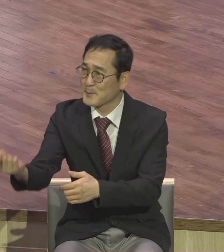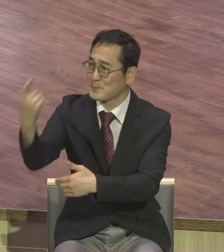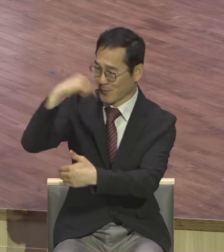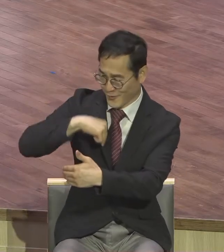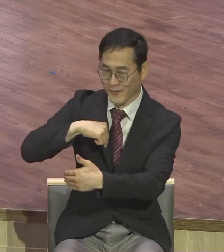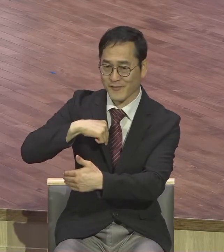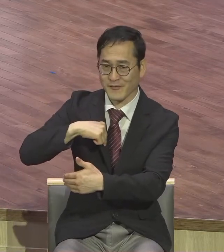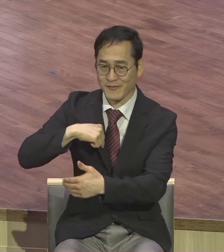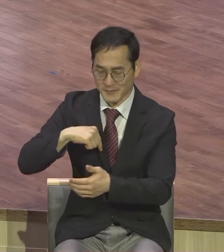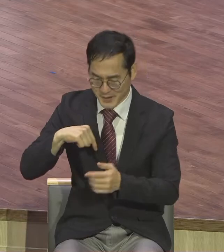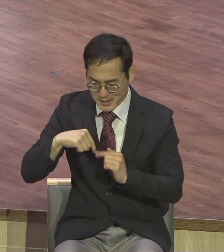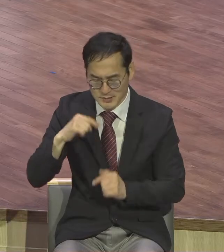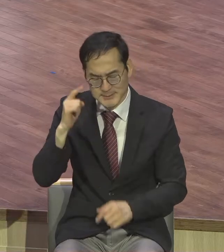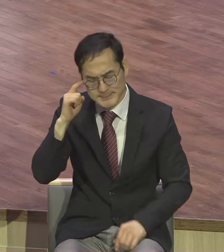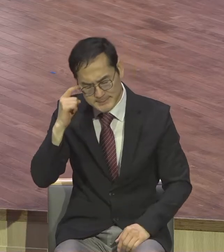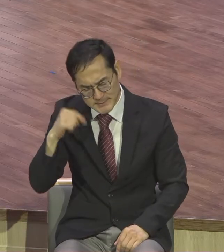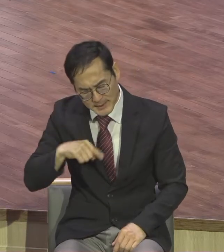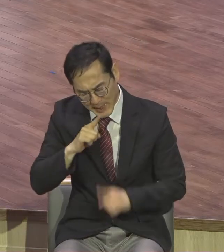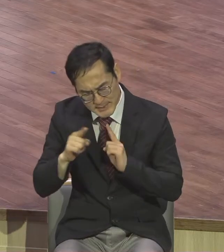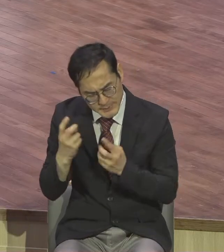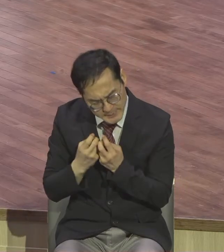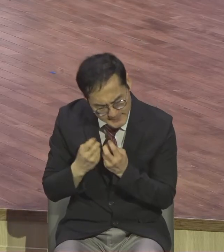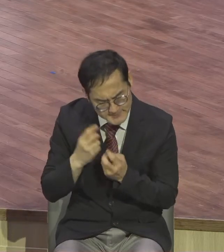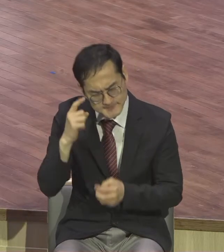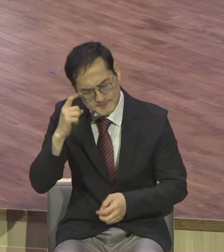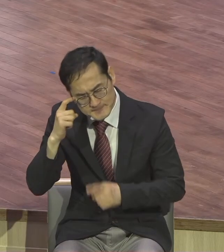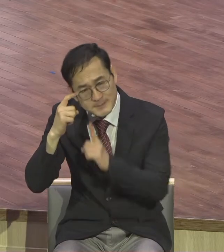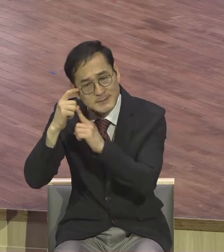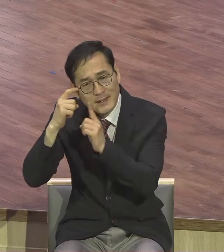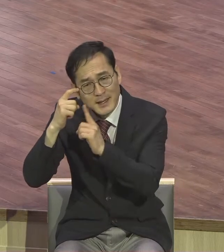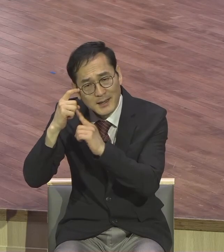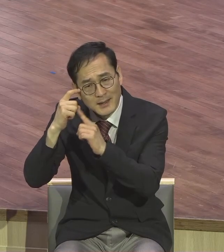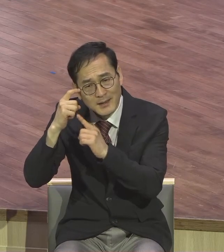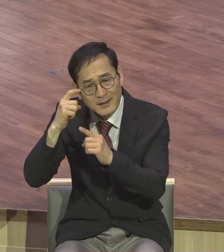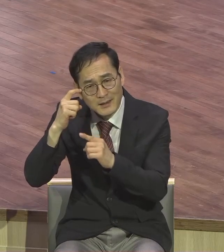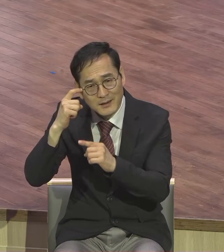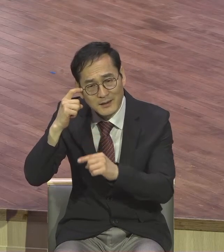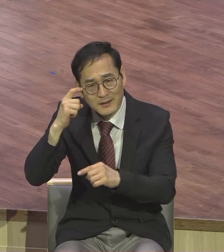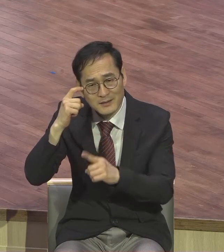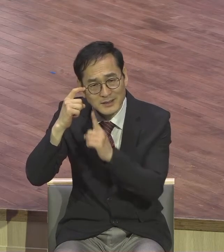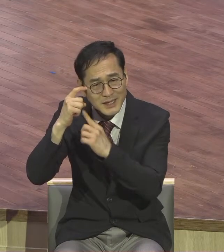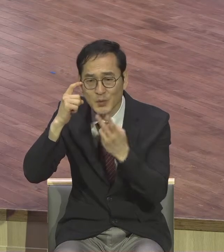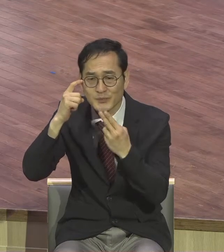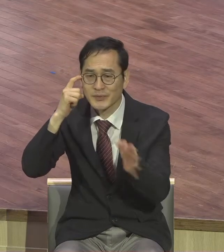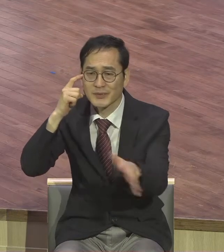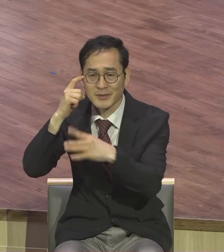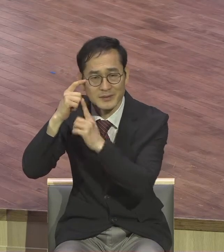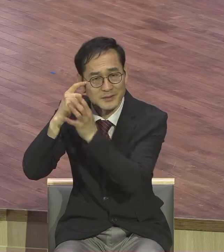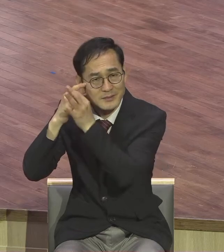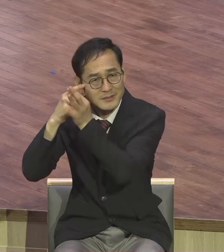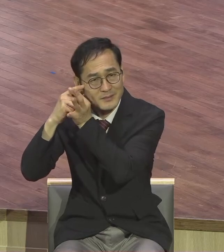고민도 안 해요. 고민도. 고민 자체도 없습니다. 노트는 적어놔요. 끝.